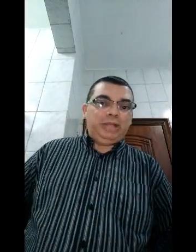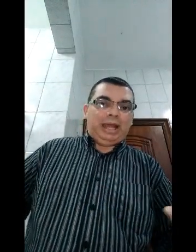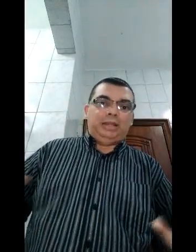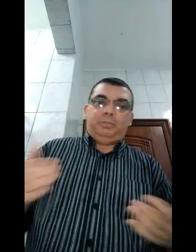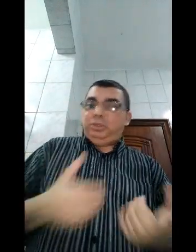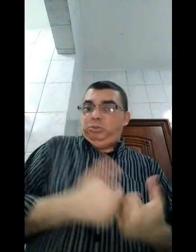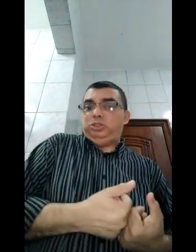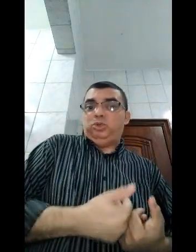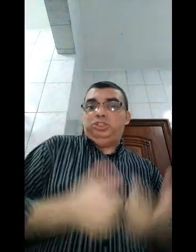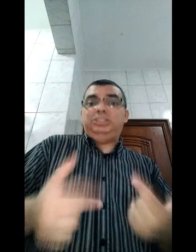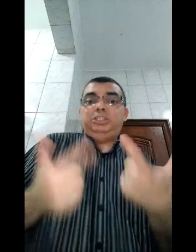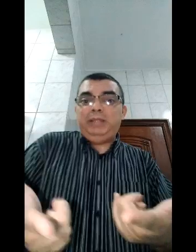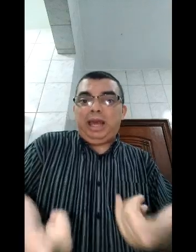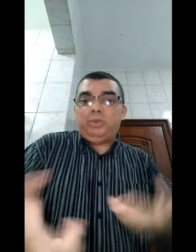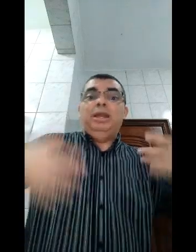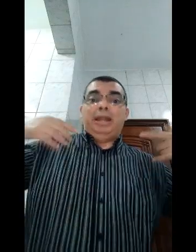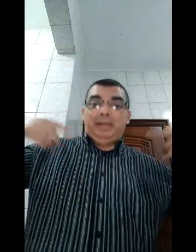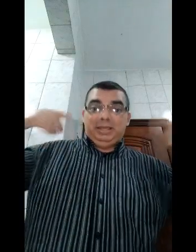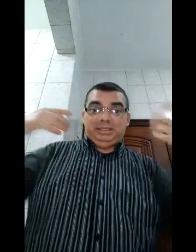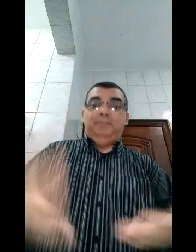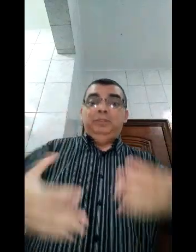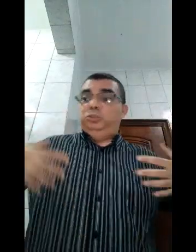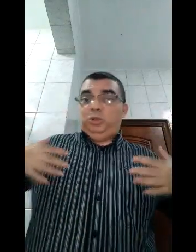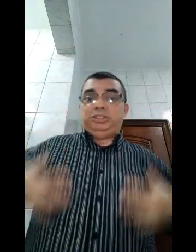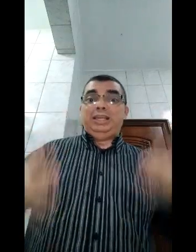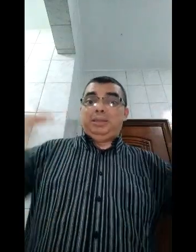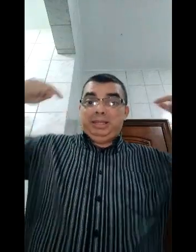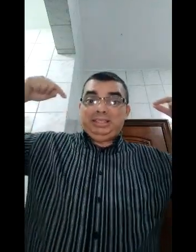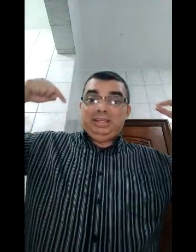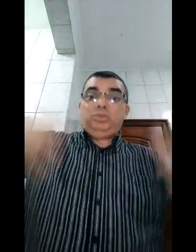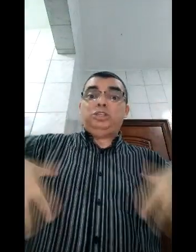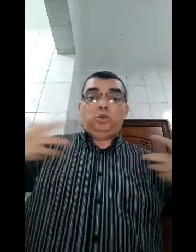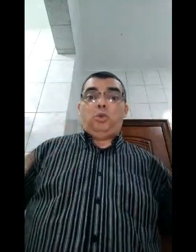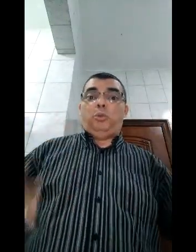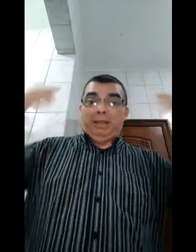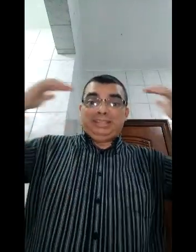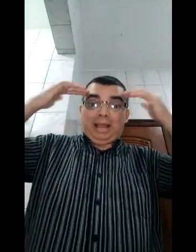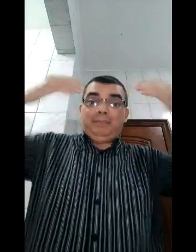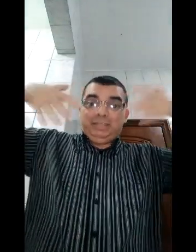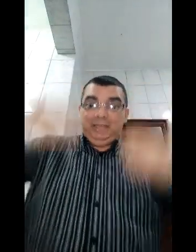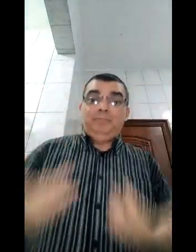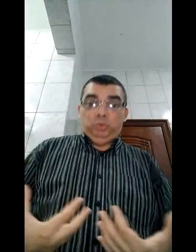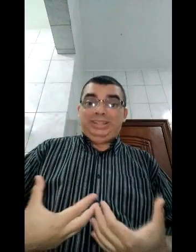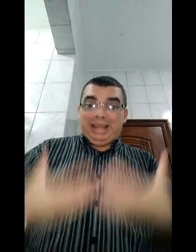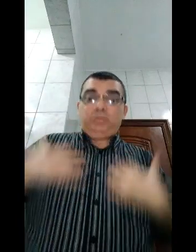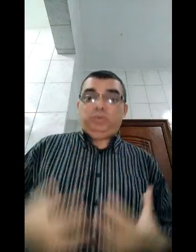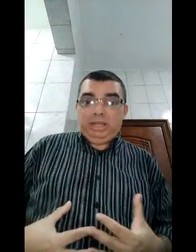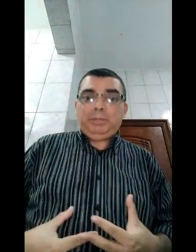mudar nada. Porque muitas gordinhas se inspiraram na beleza. De mostrar que a beleza não tá só no corpo, mas na cabeça, no intelecto e na